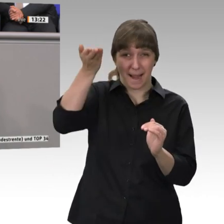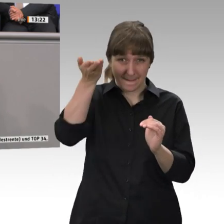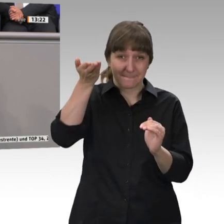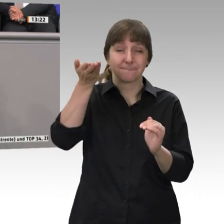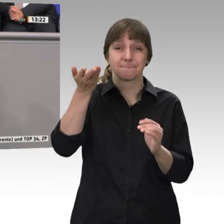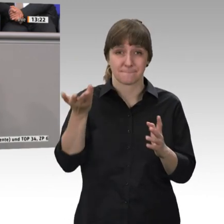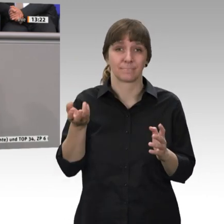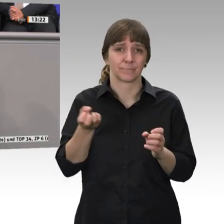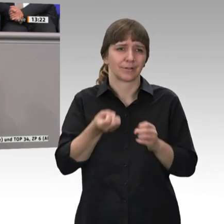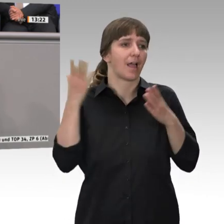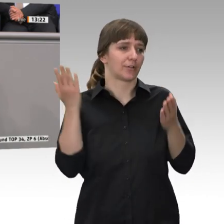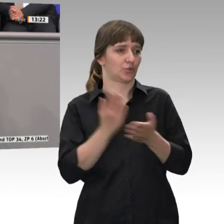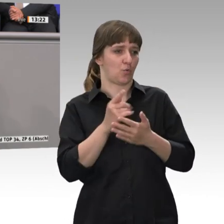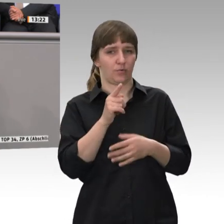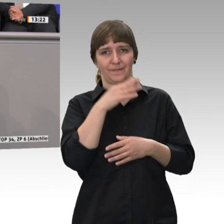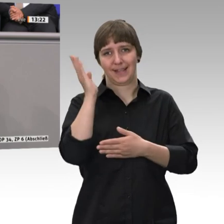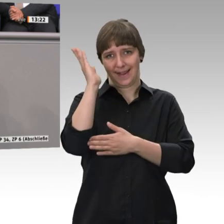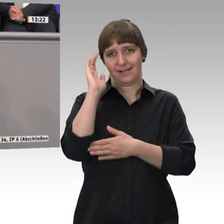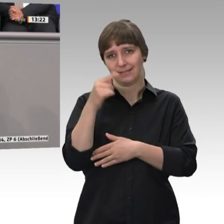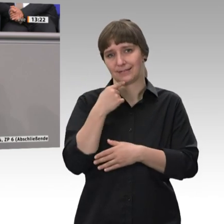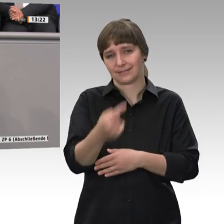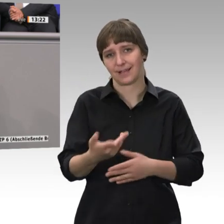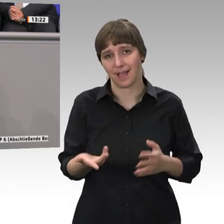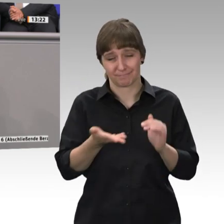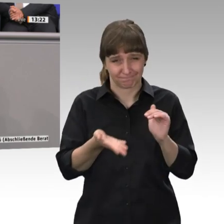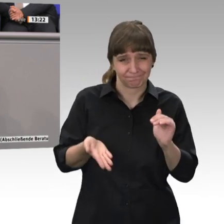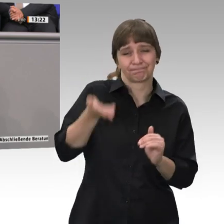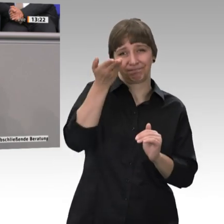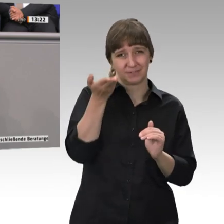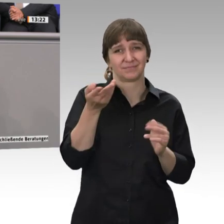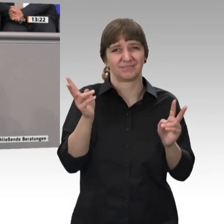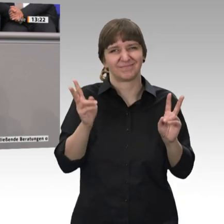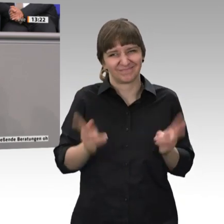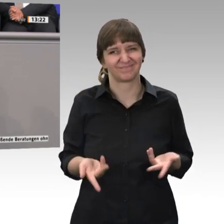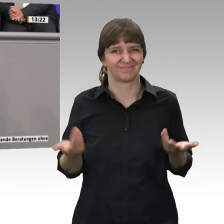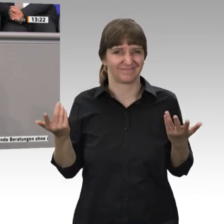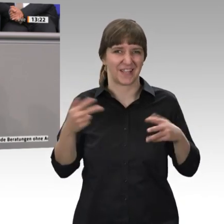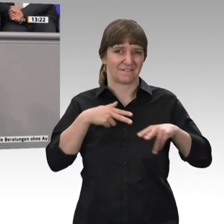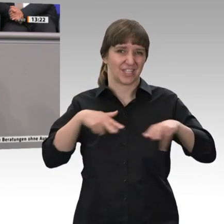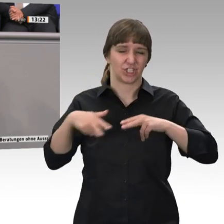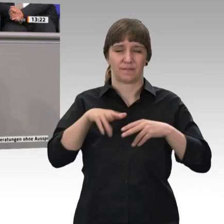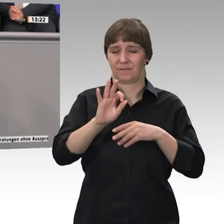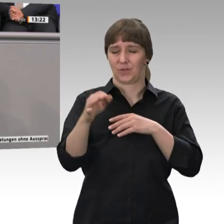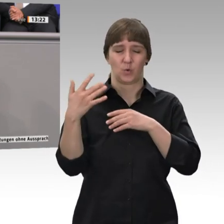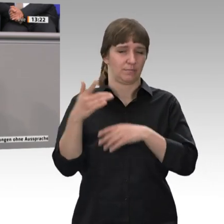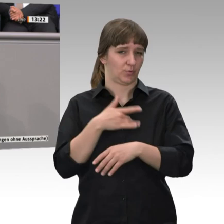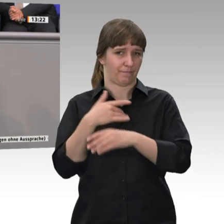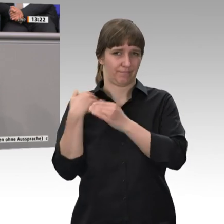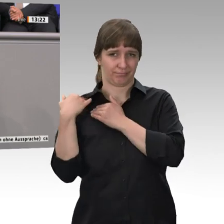das wurde auch schon von vielen hier erwähnt – zulasten der ohnehin schon sehr gebeutelten Wirtschaft und würde Arbeitsplätze